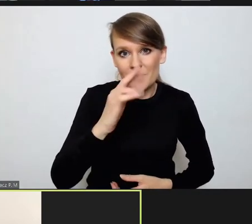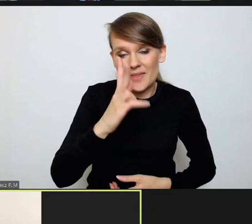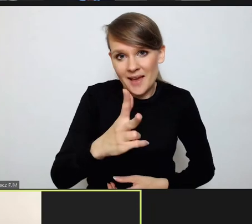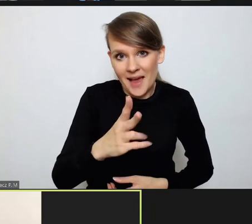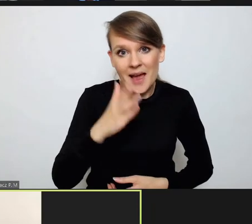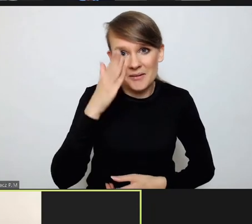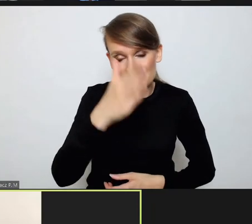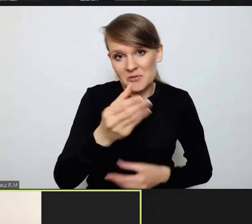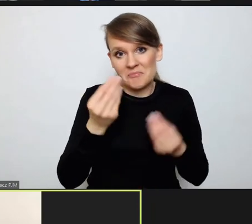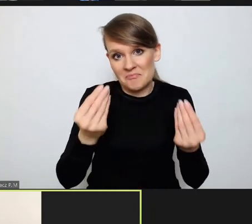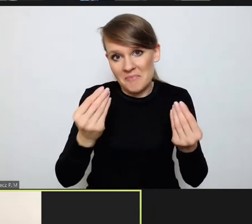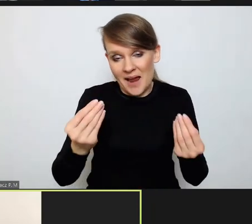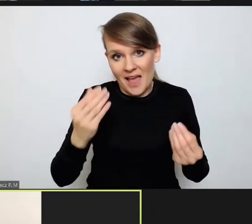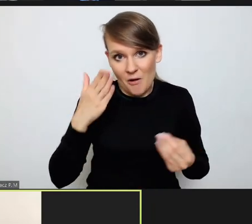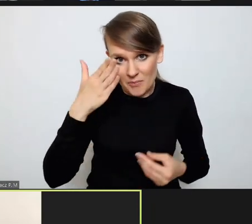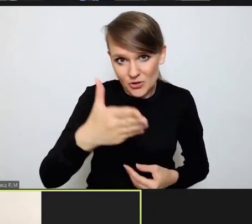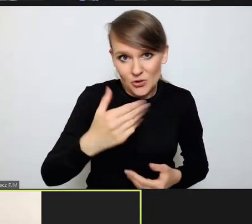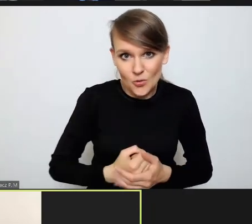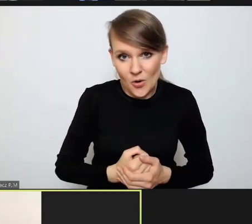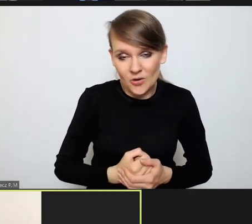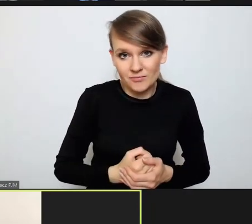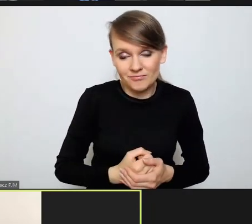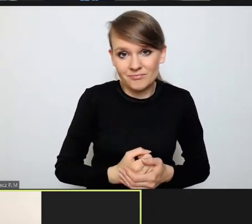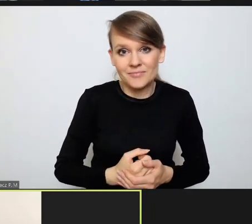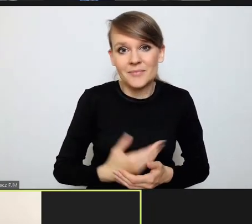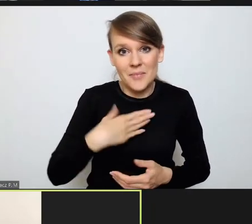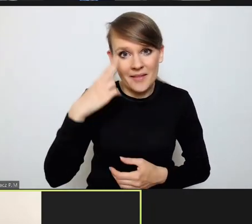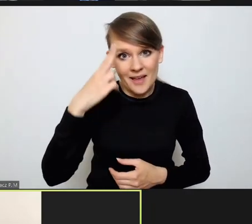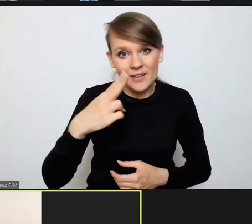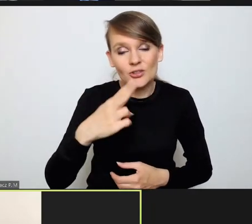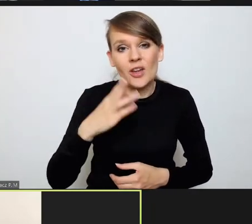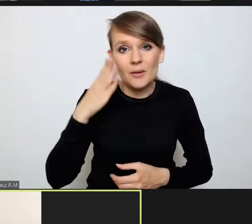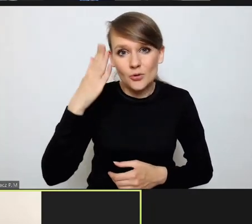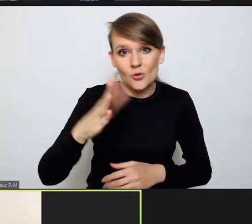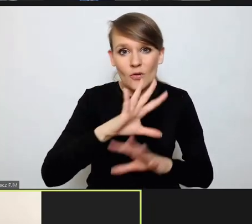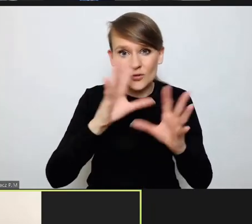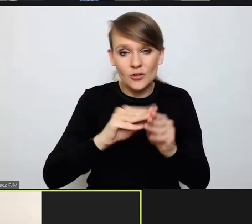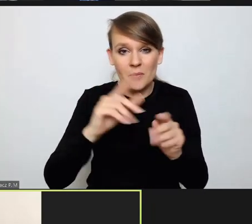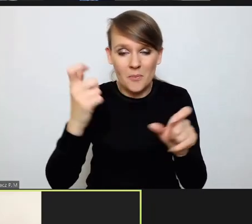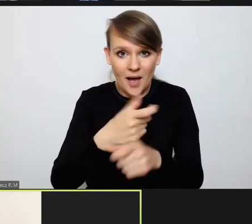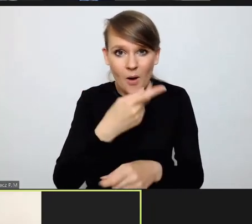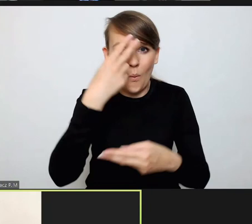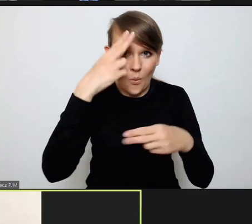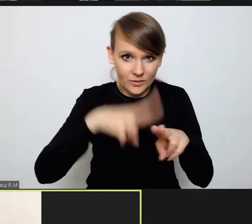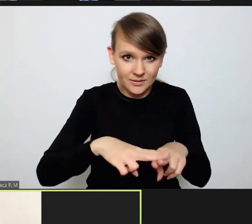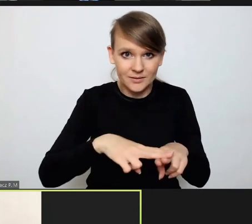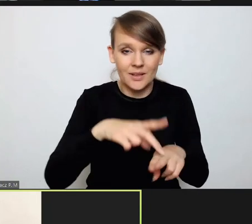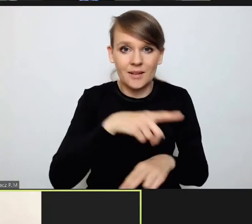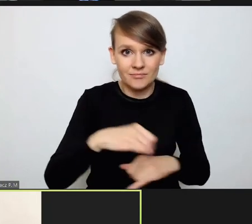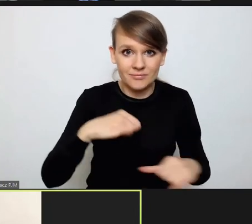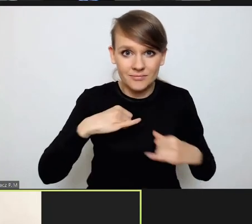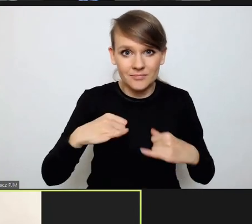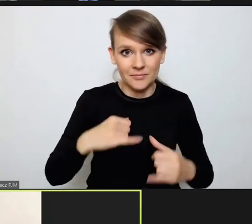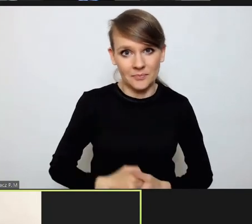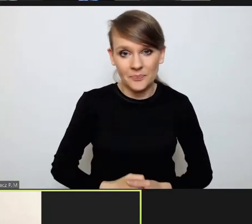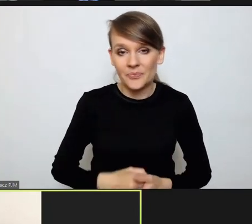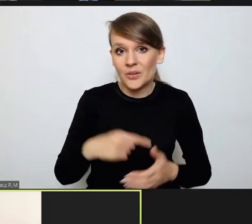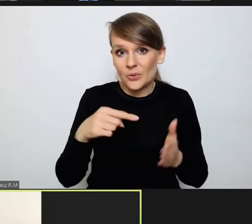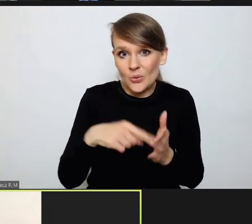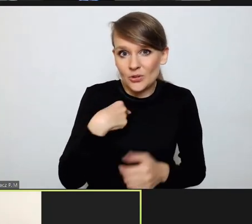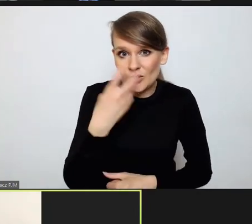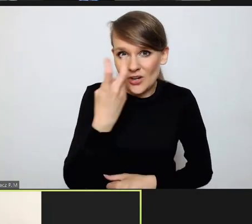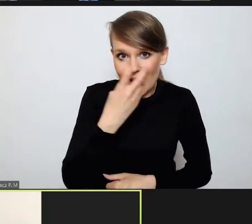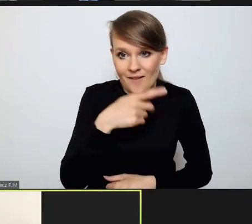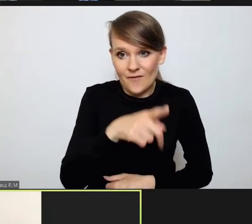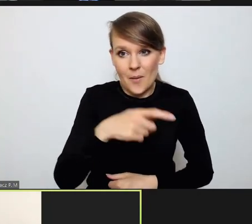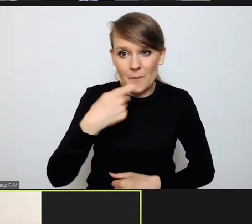świetlana przyszłość i prędzej czy później wszystkie kraje uznają jego jurysdykcję. A tu z kolei byłbym ciekaw, czy pan